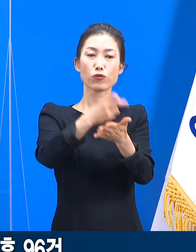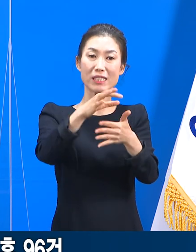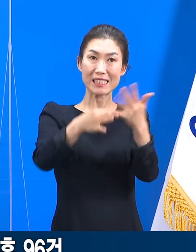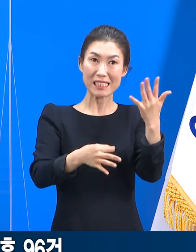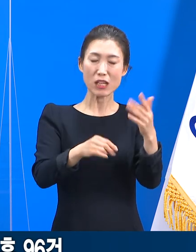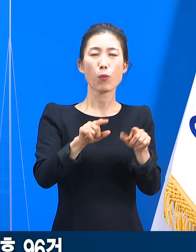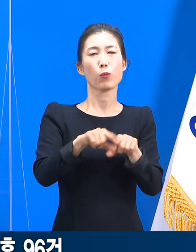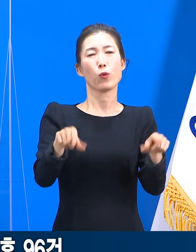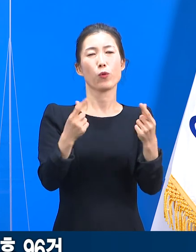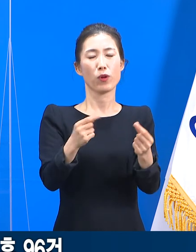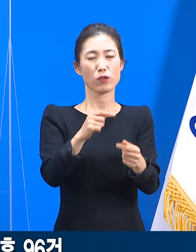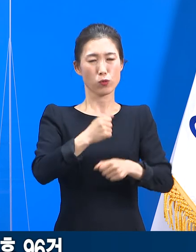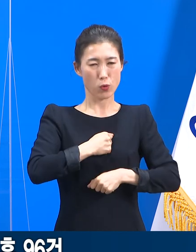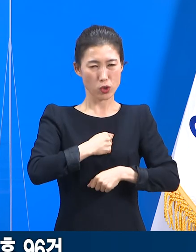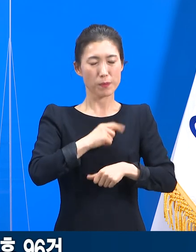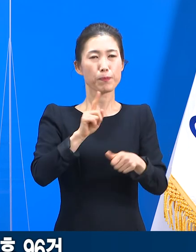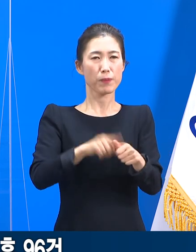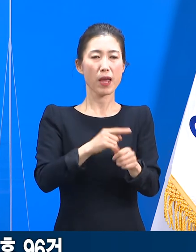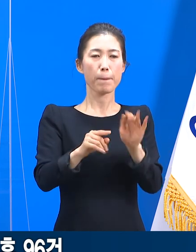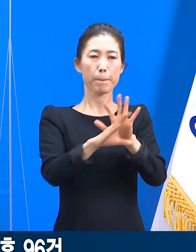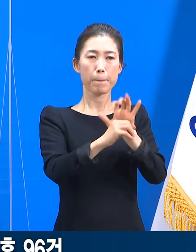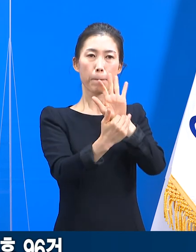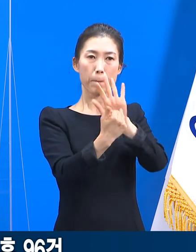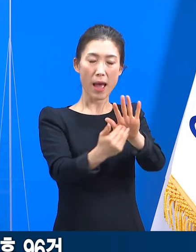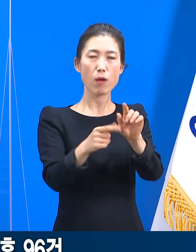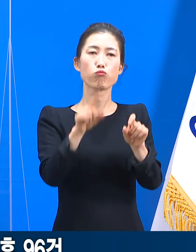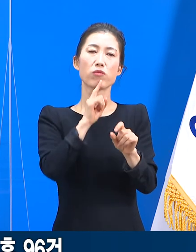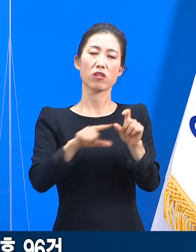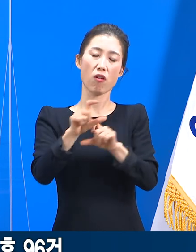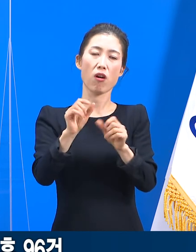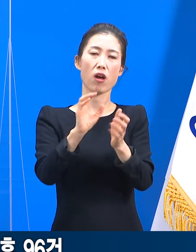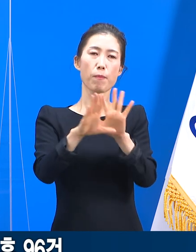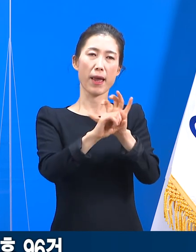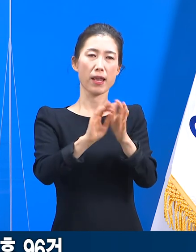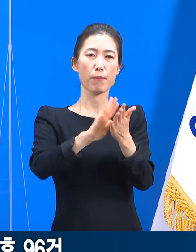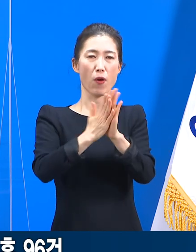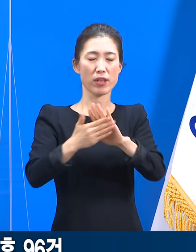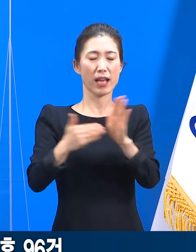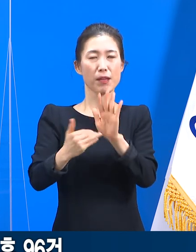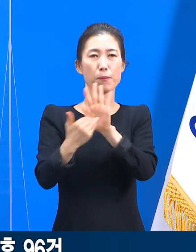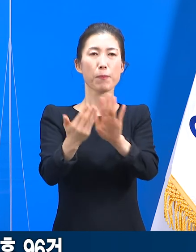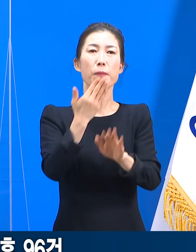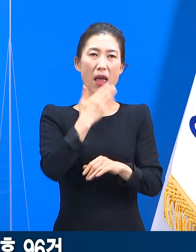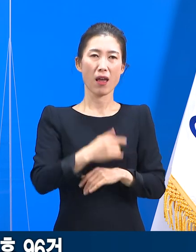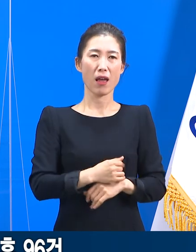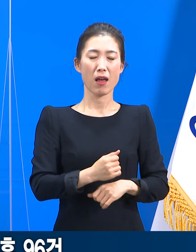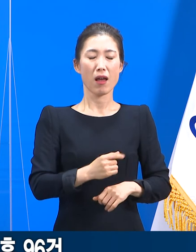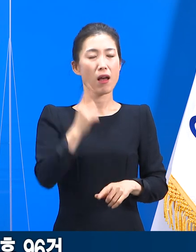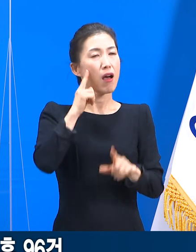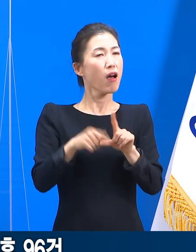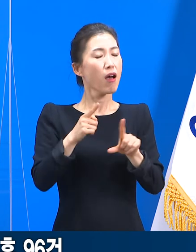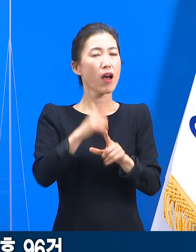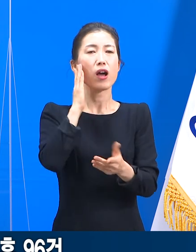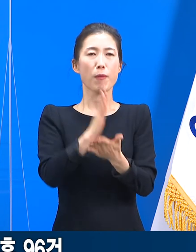확산도 함께 막아줄 것입니다. 따라서 인내심을 잃지 말고 기본에 충실해야 합니다.